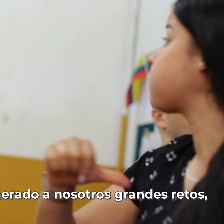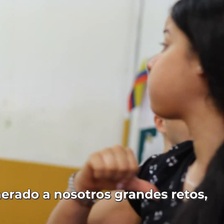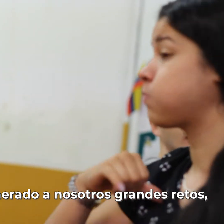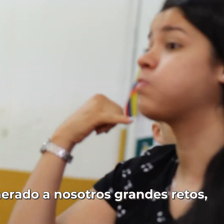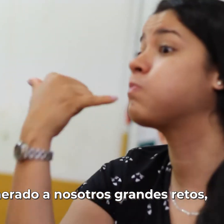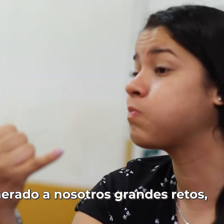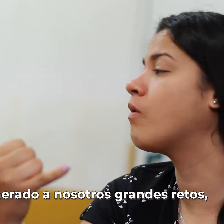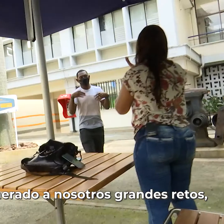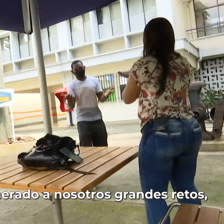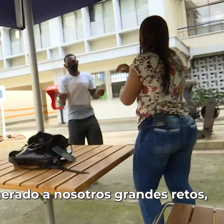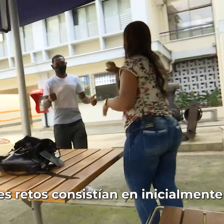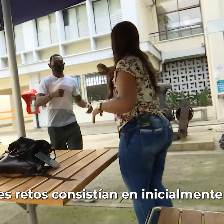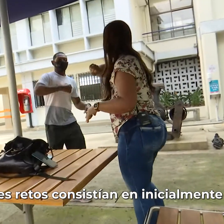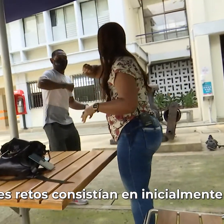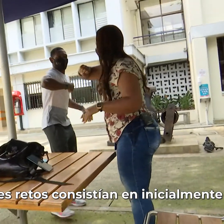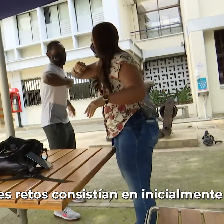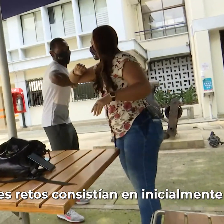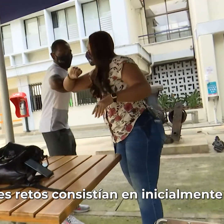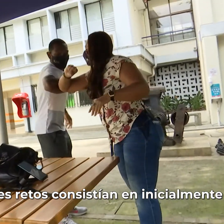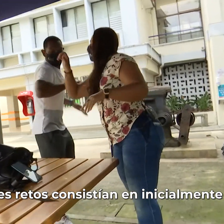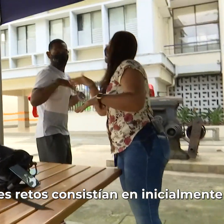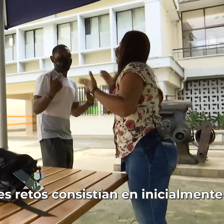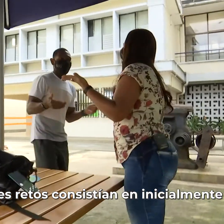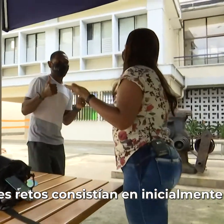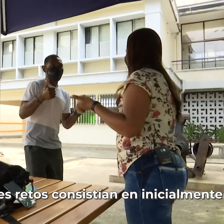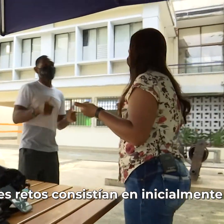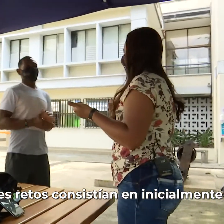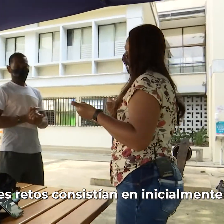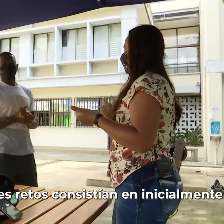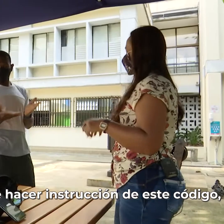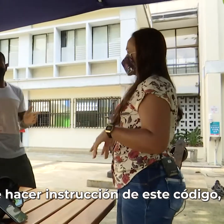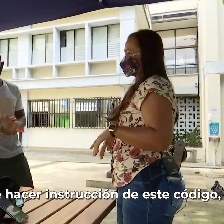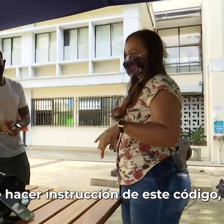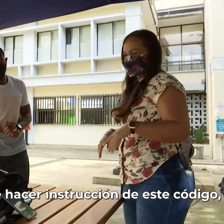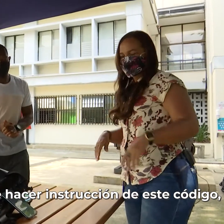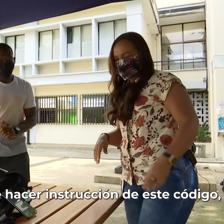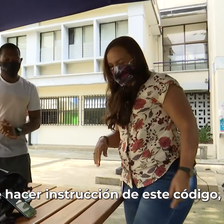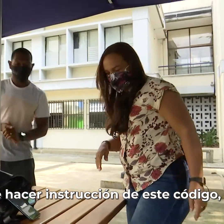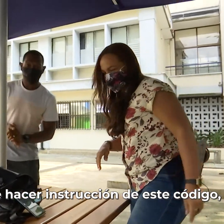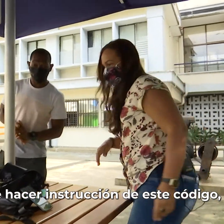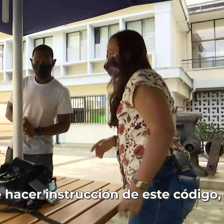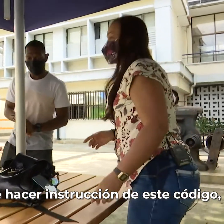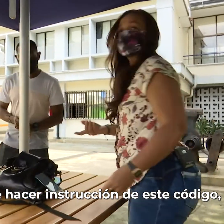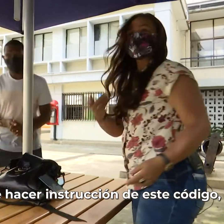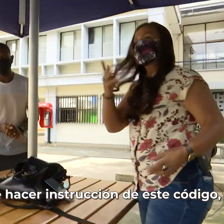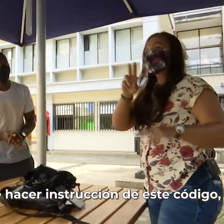nosotros grandes retos esos grandes retos consistían en inicialmente si era posible hacer instrucción